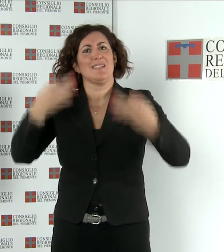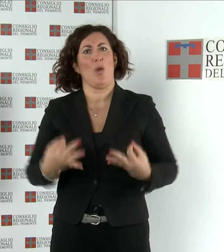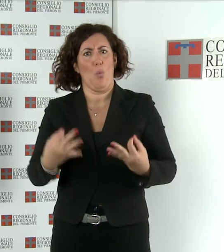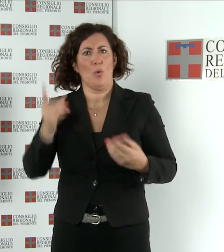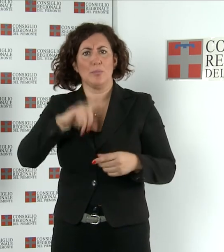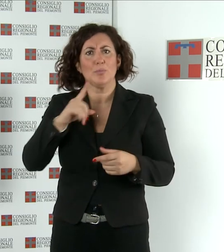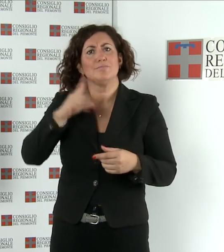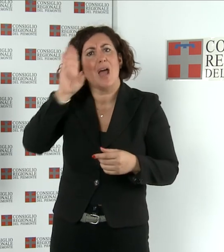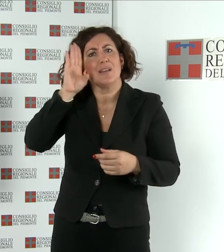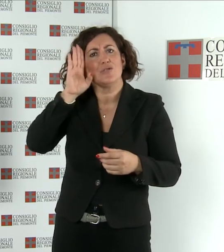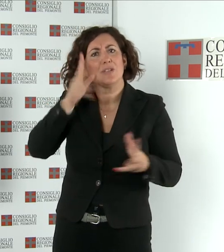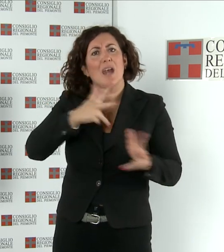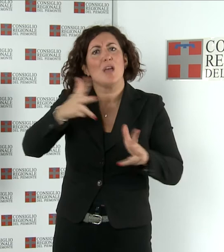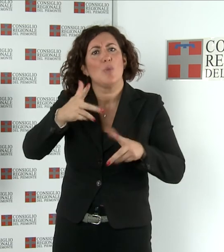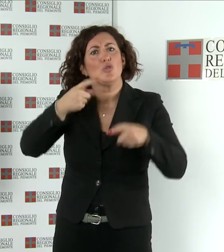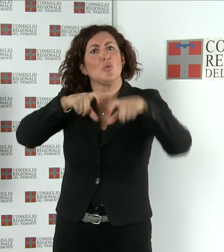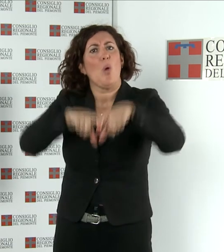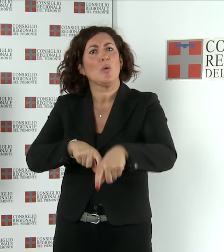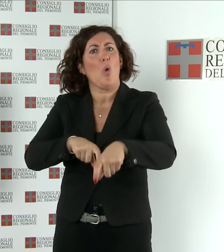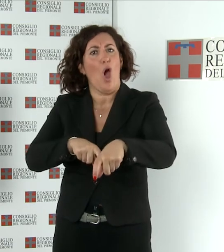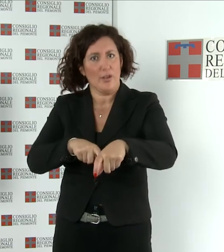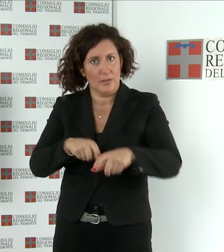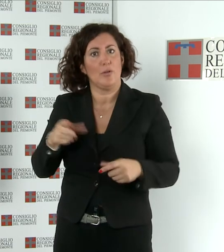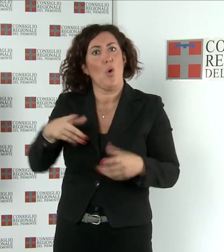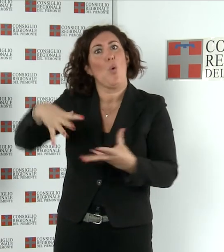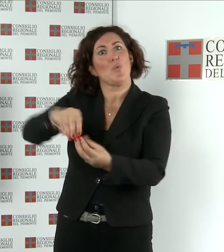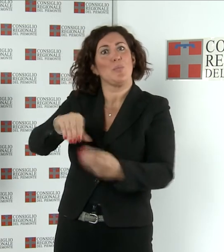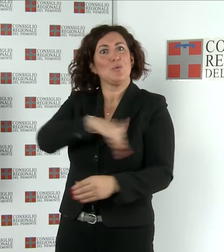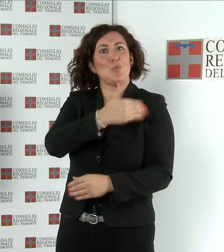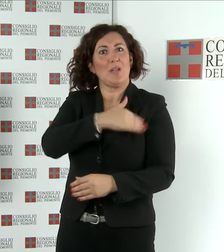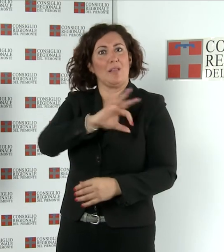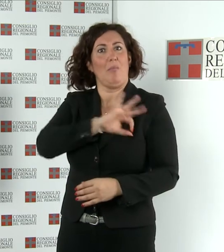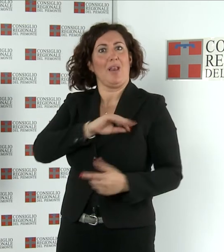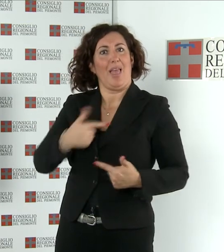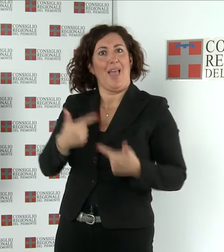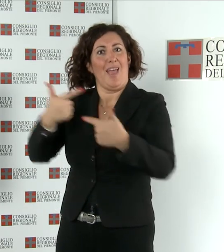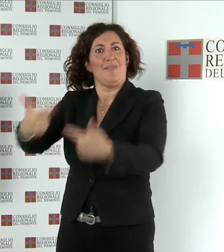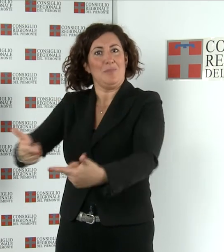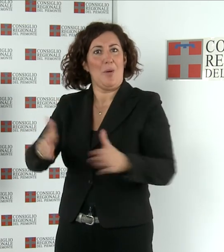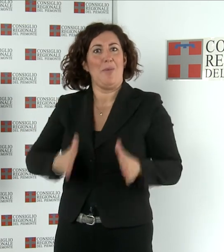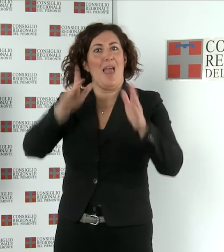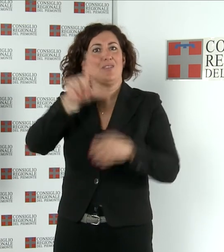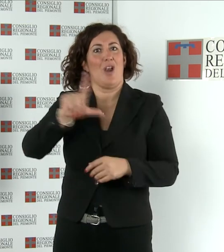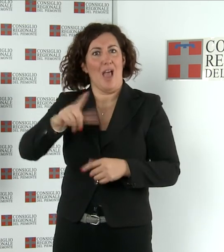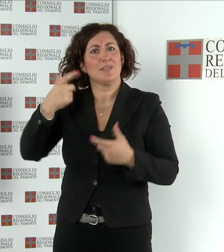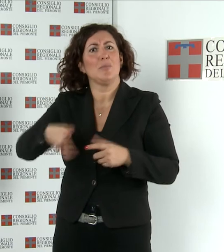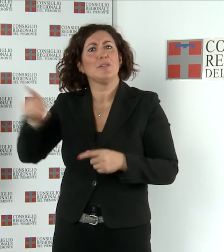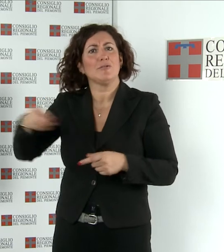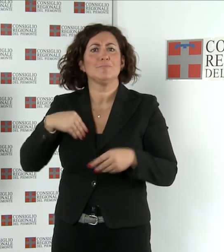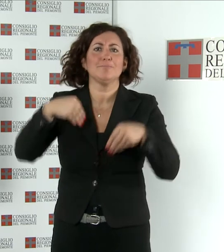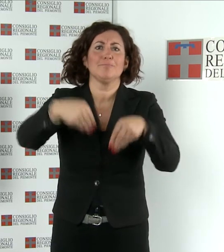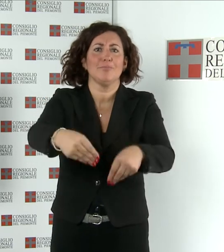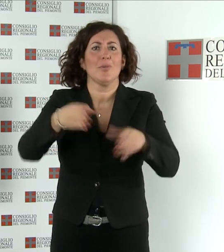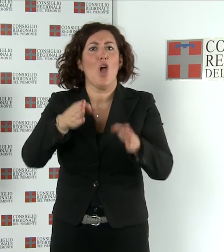Per questo un gruppo di studenti è stato premiato a Palazzo Lascaris dopo aver partecipato al corso di formazione realizzato dall